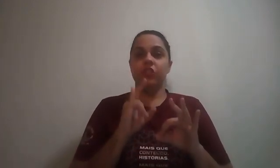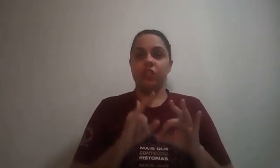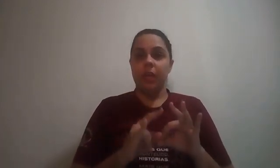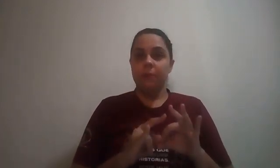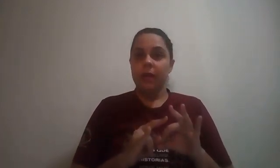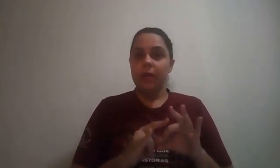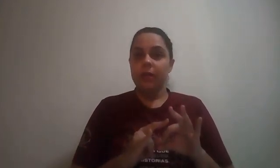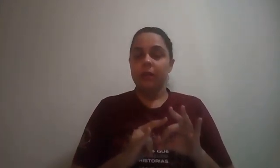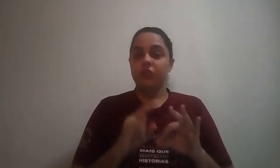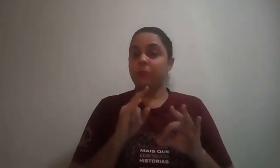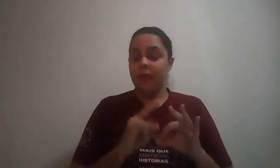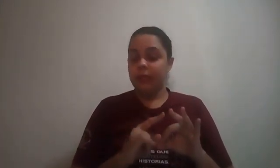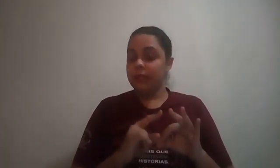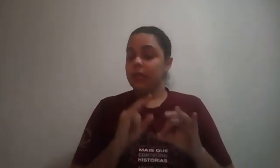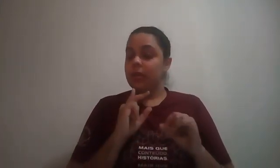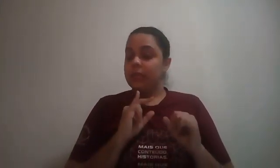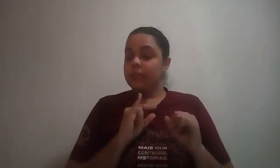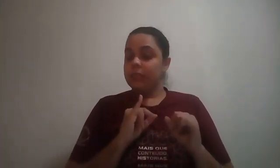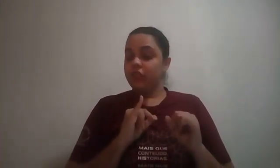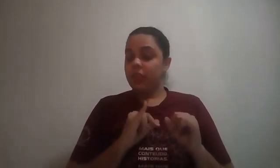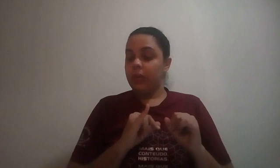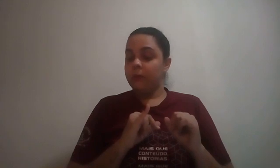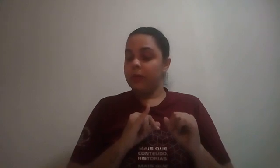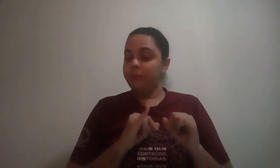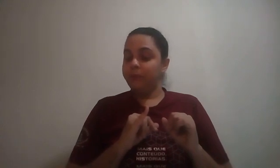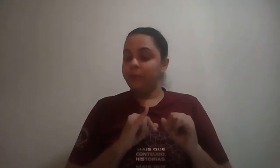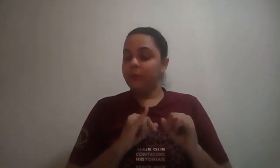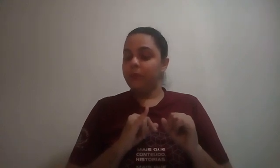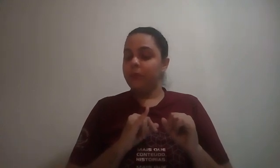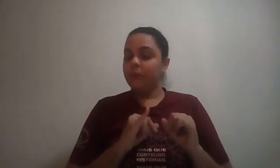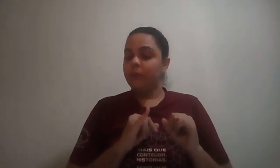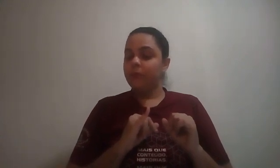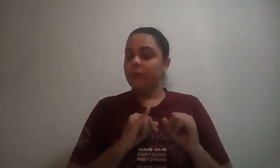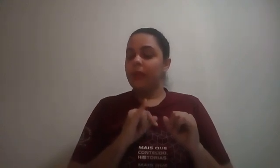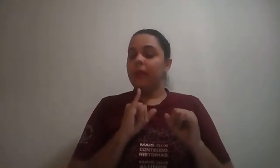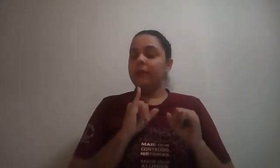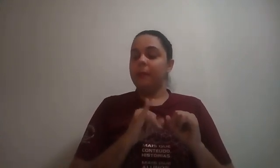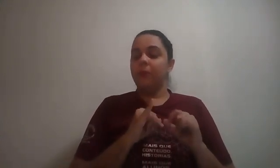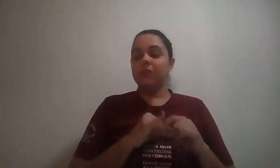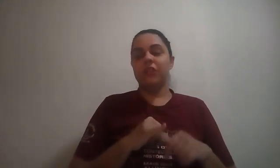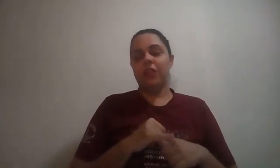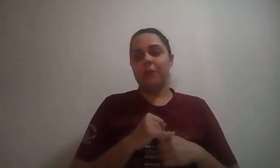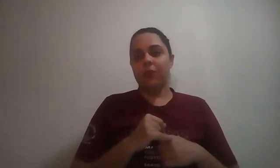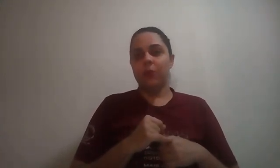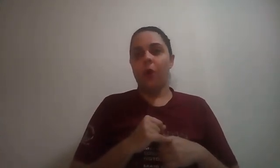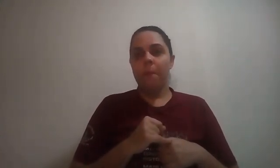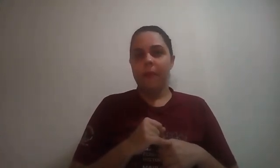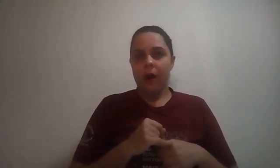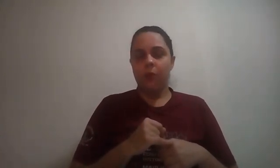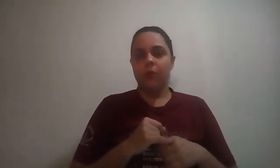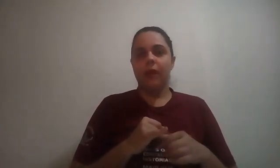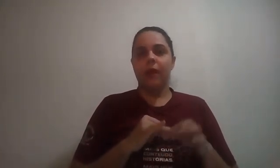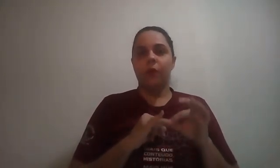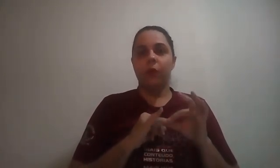Sistema de Posicionamento Global. O